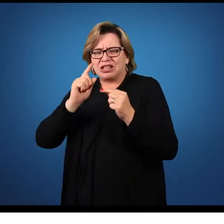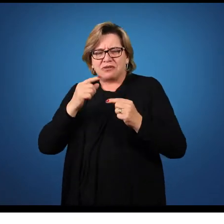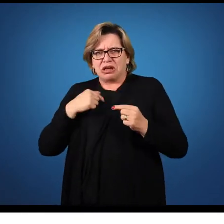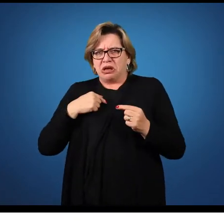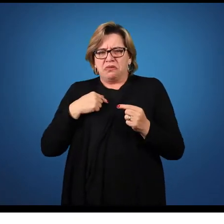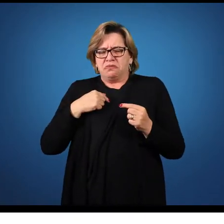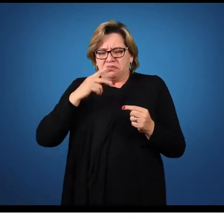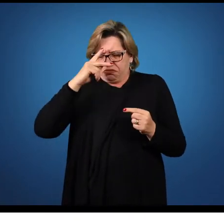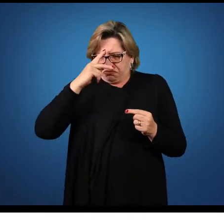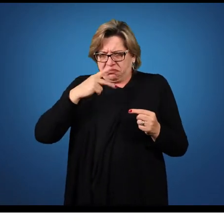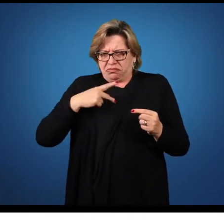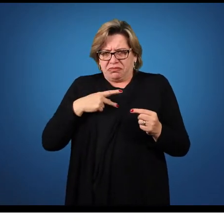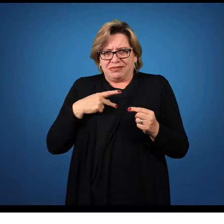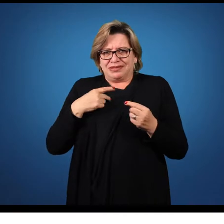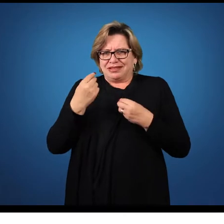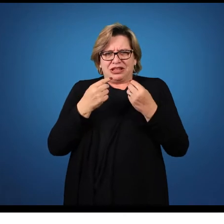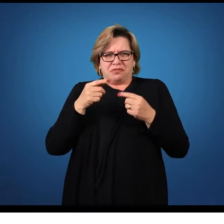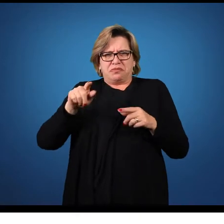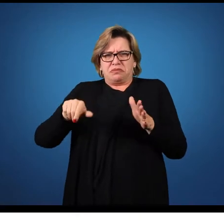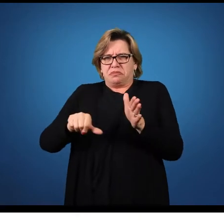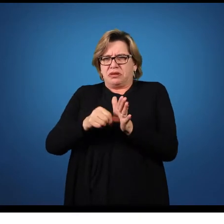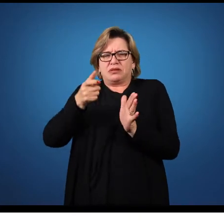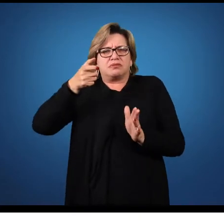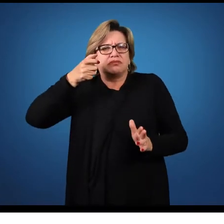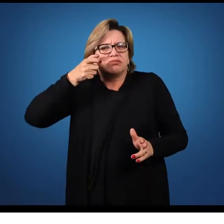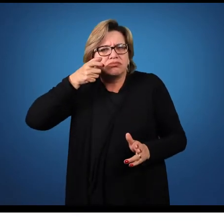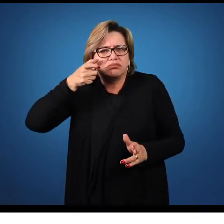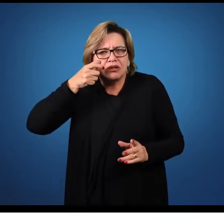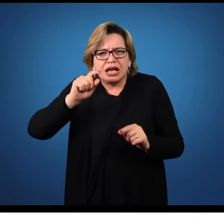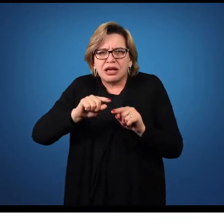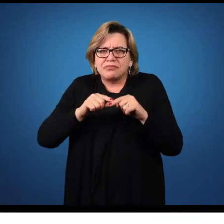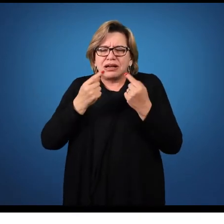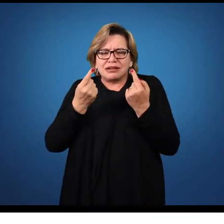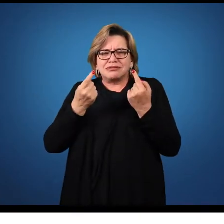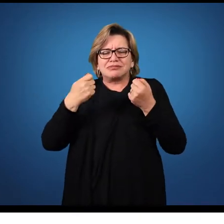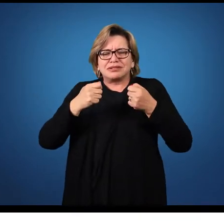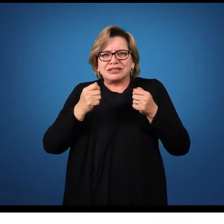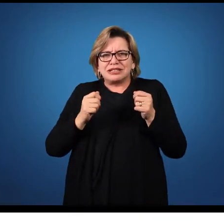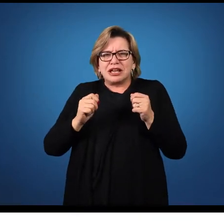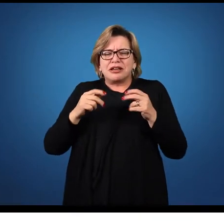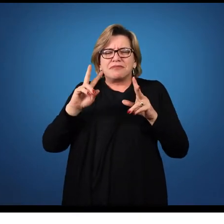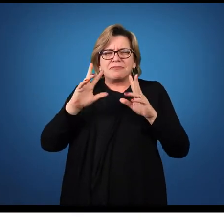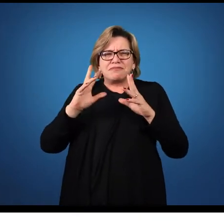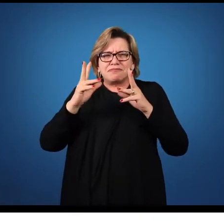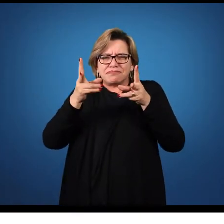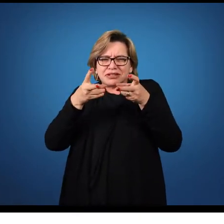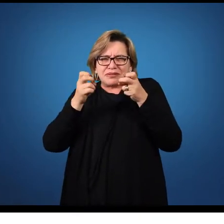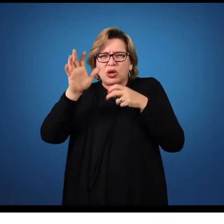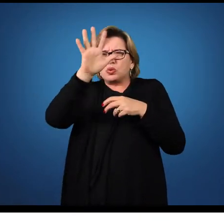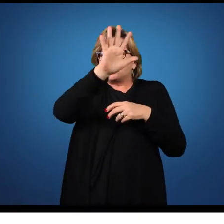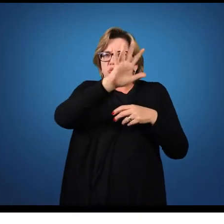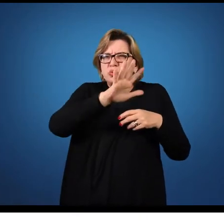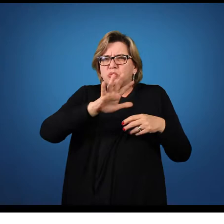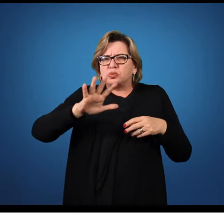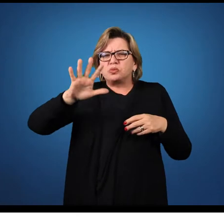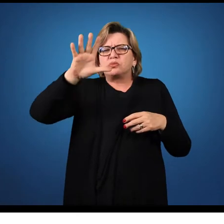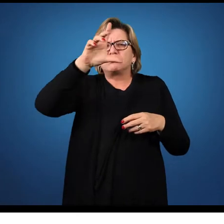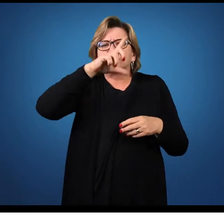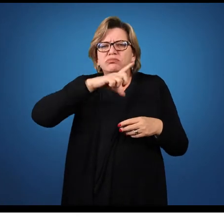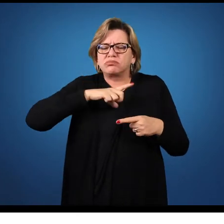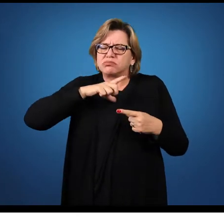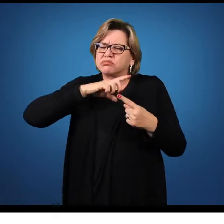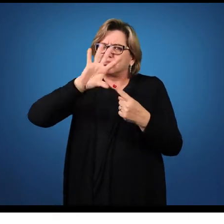veja como um primeiro observador, mas que a gente tente perceber o todo que rodeia essa obra, distanciando-se dela,